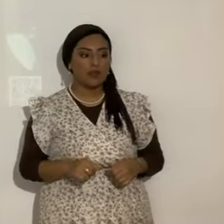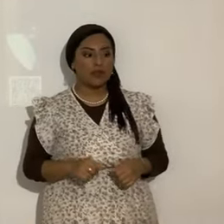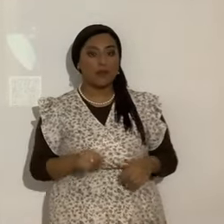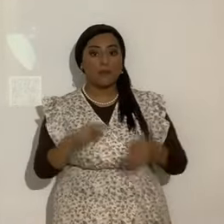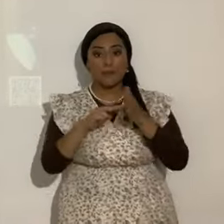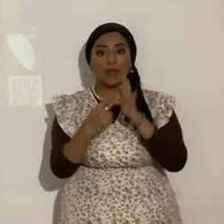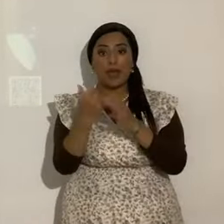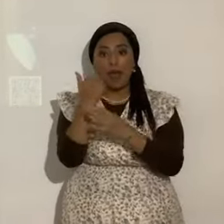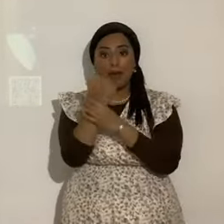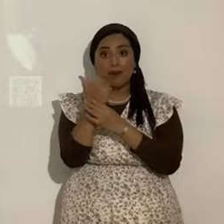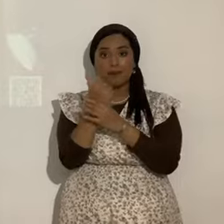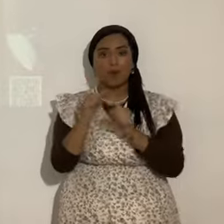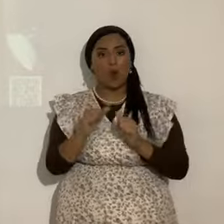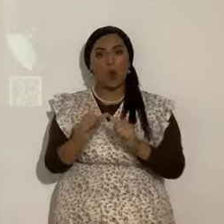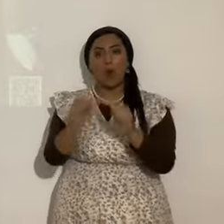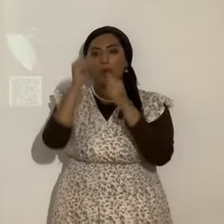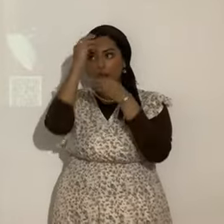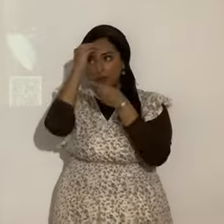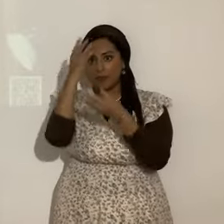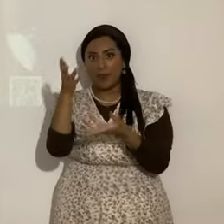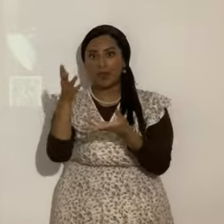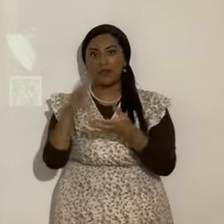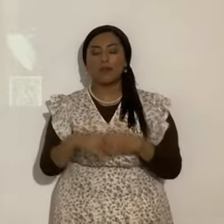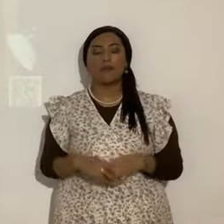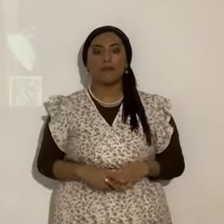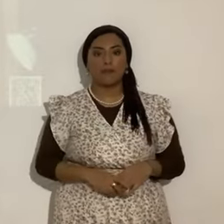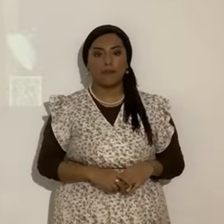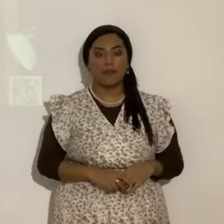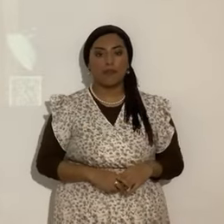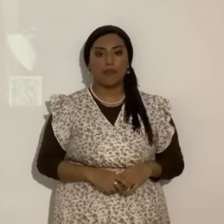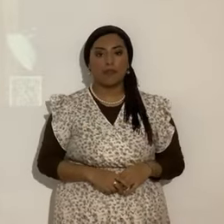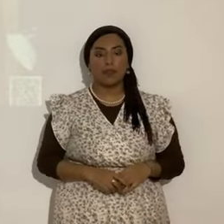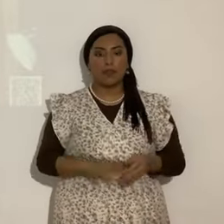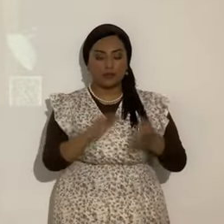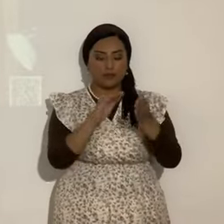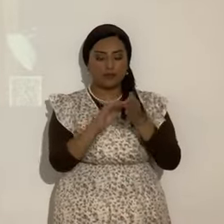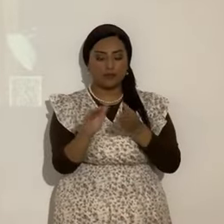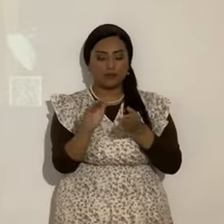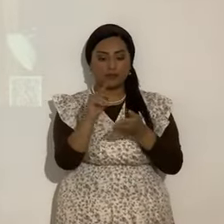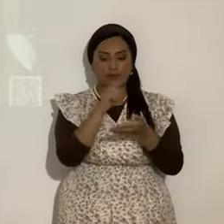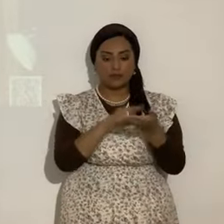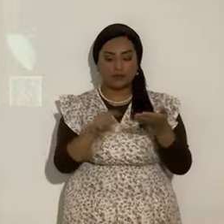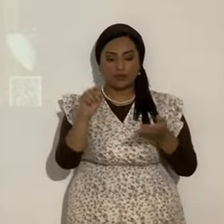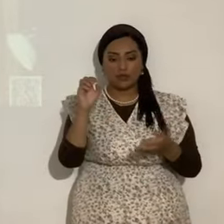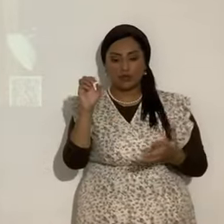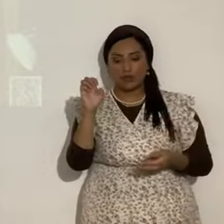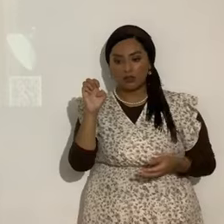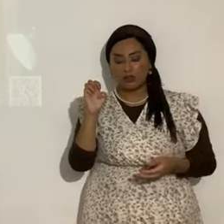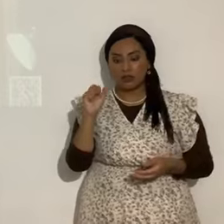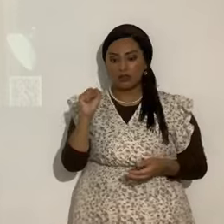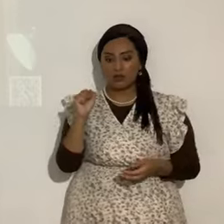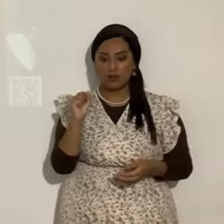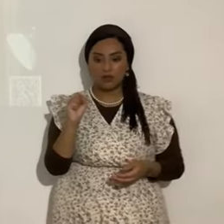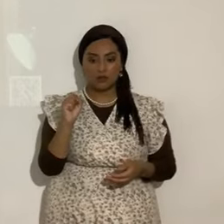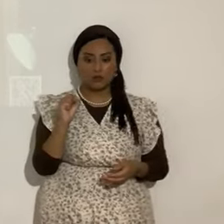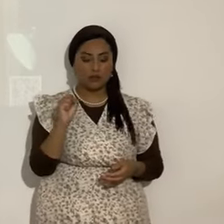Abraham siempre fue obediente. A ver, permítanme ver eso, vamos a parar